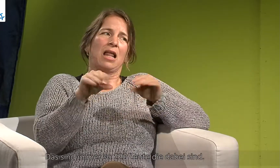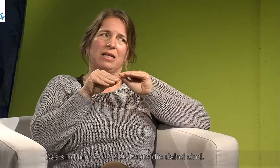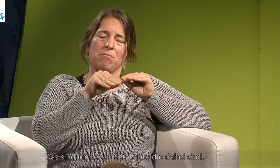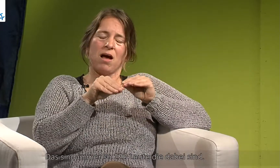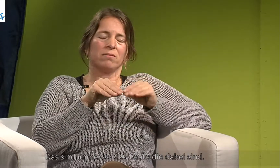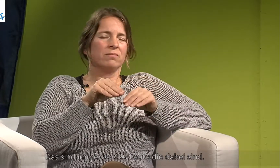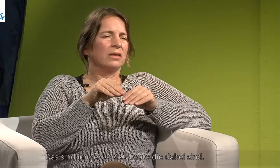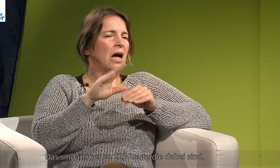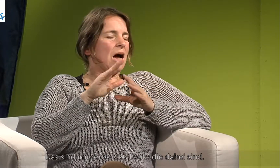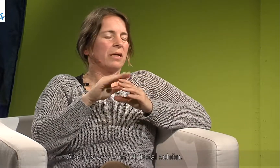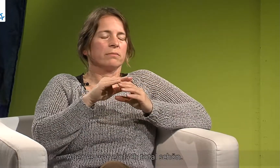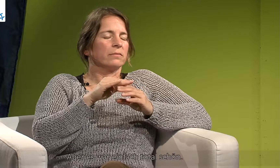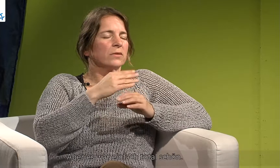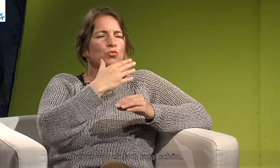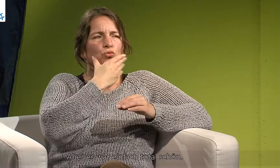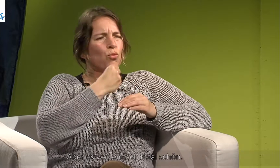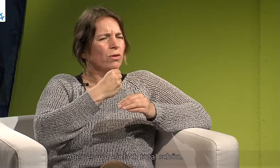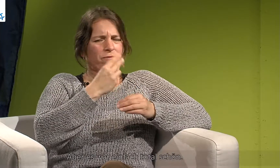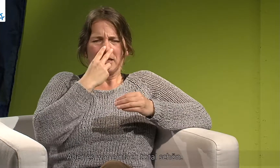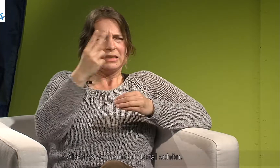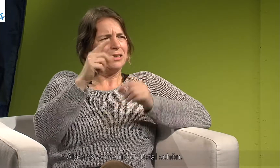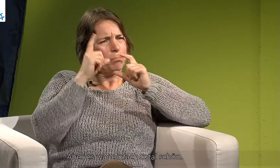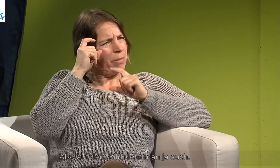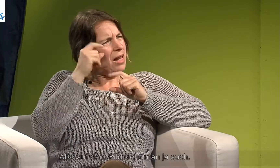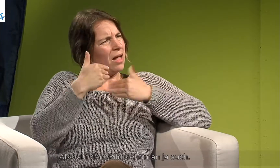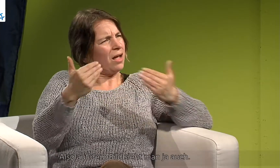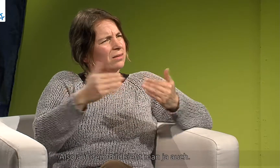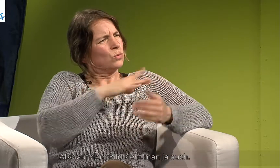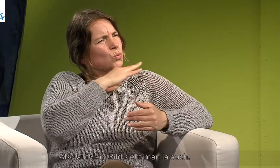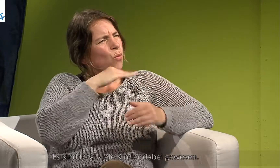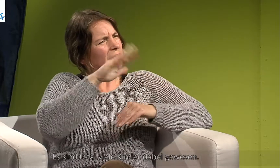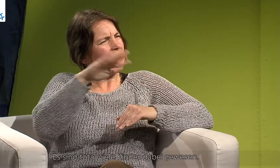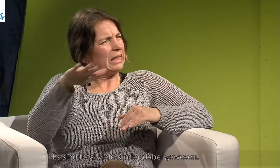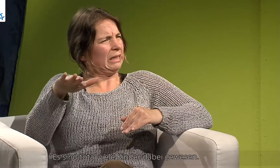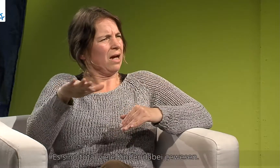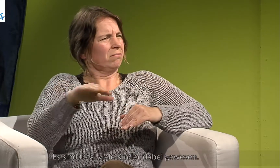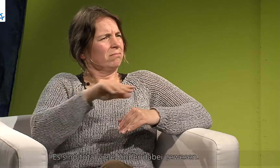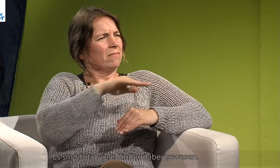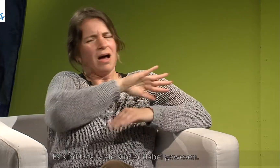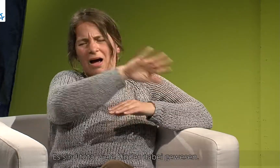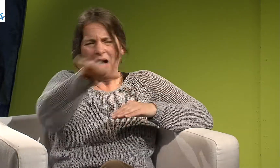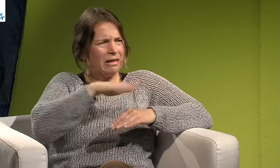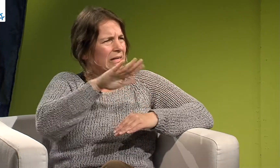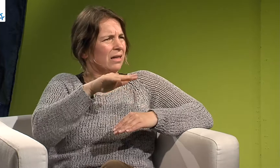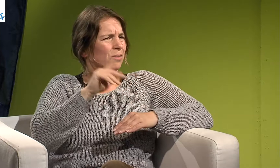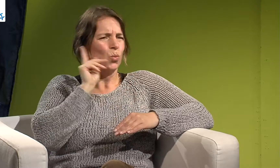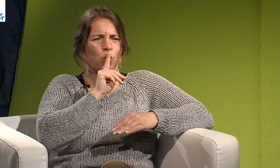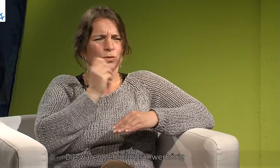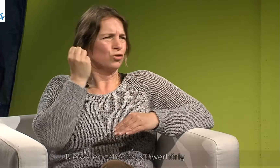die dabei sind, aber es war einfach total schön. Also auf dem Bild sieht man ja auch, es sind total viele Kinder dabei gewesen und die waren